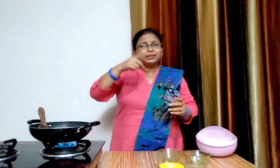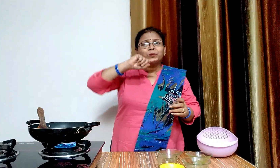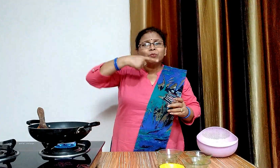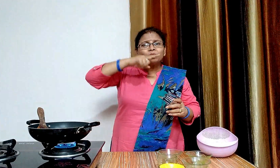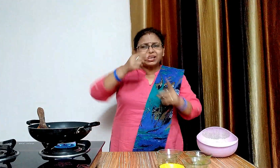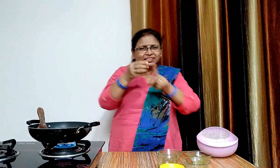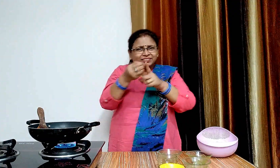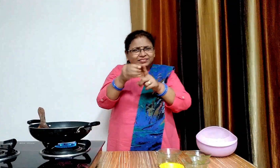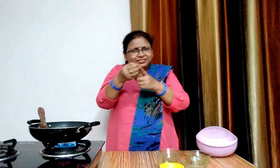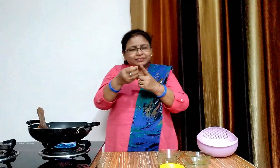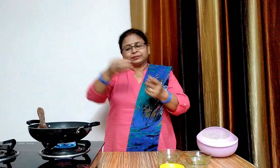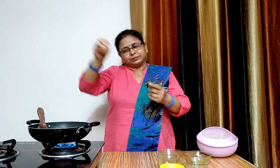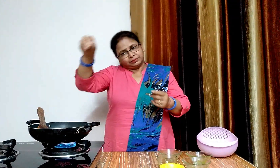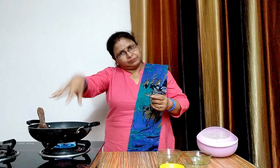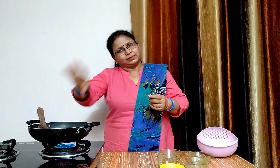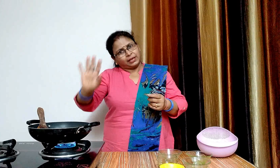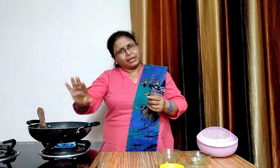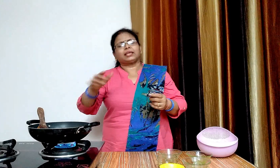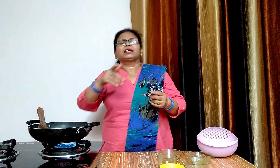आप चाहे तो स्वीट कॉन भी डाल सकते हैं